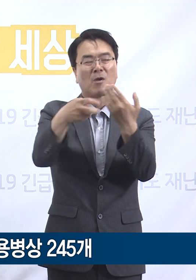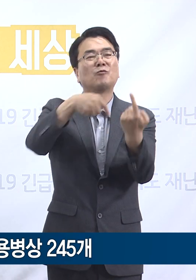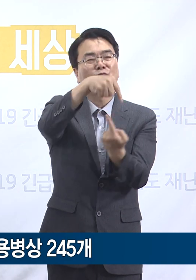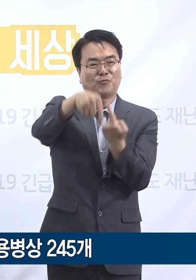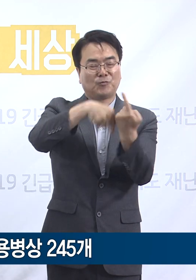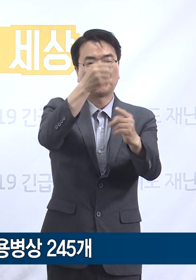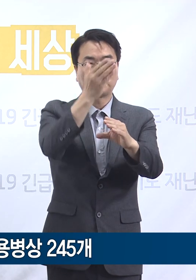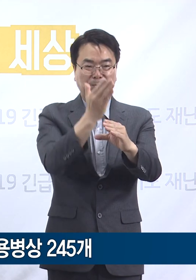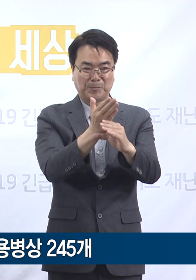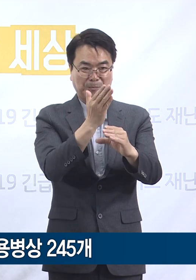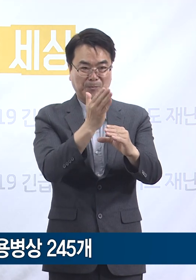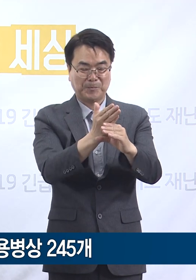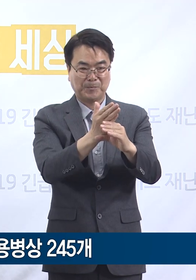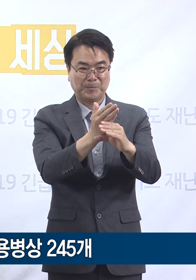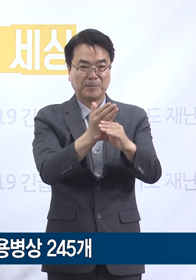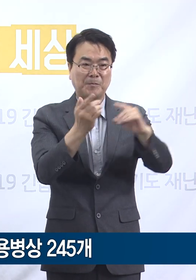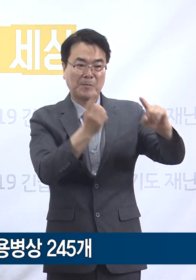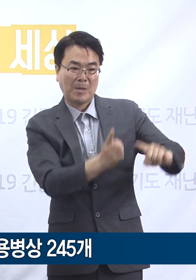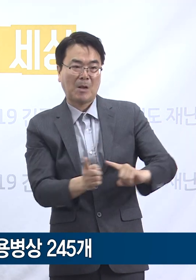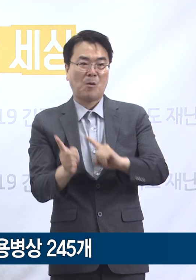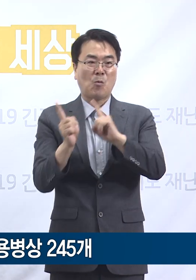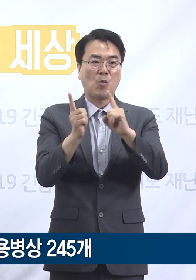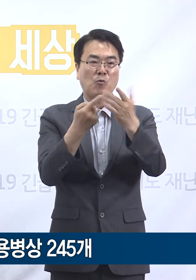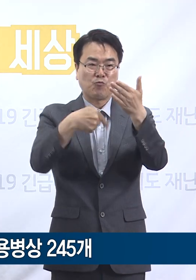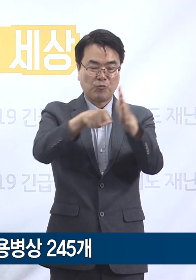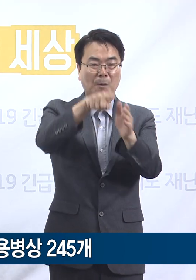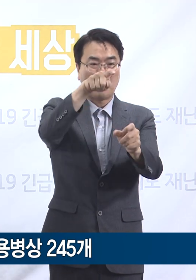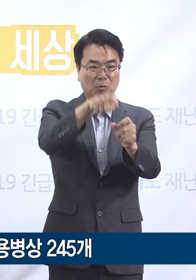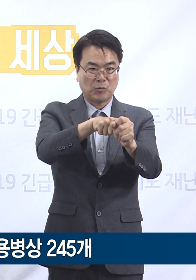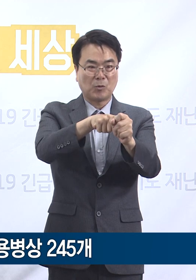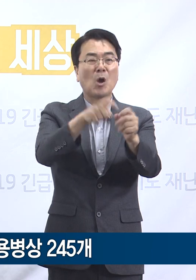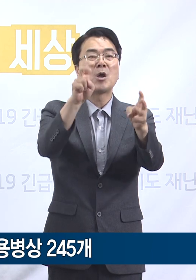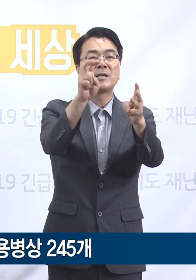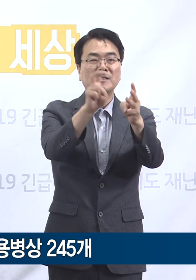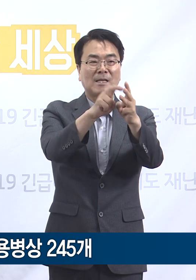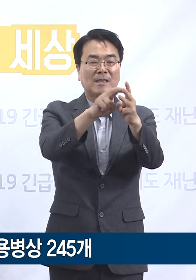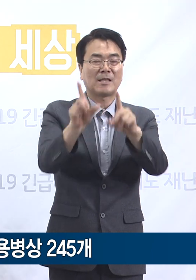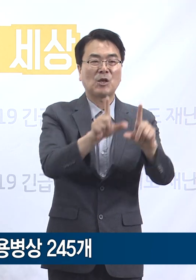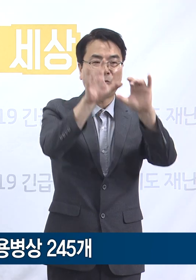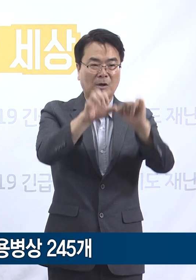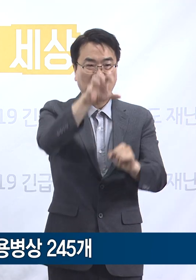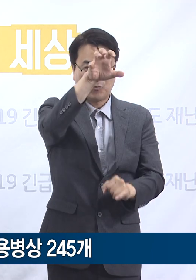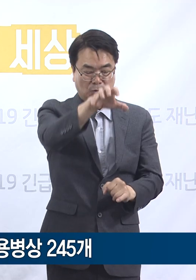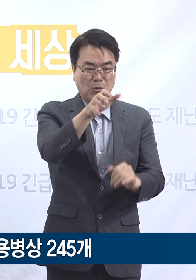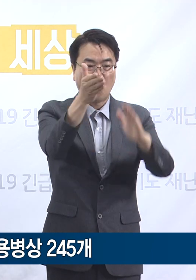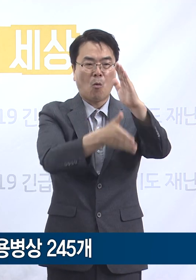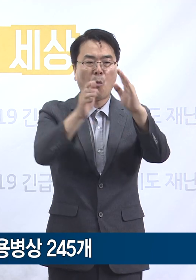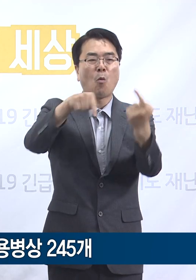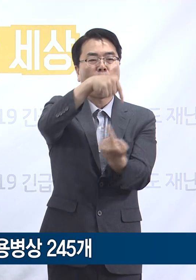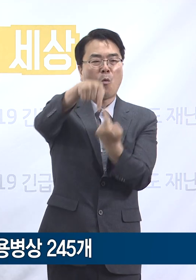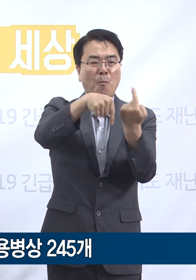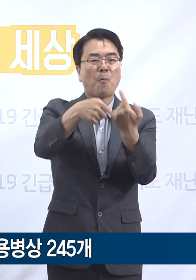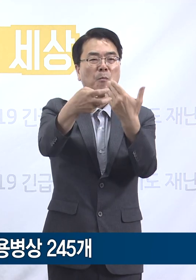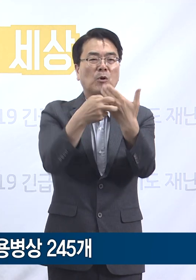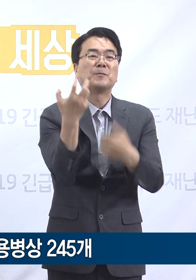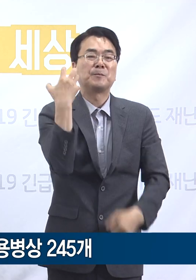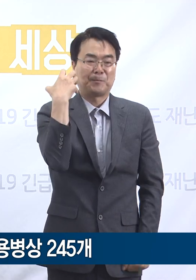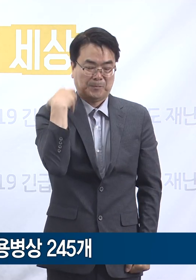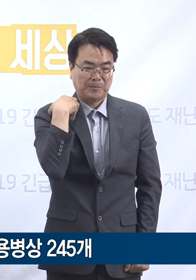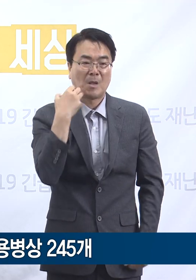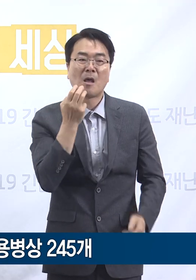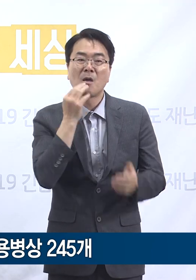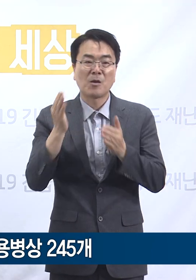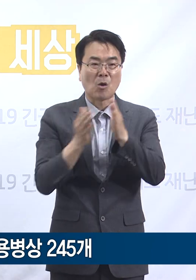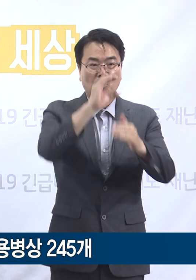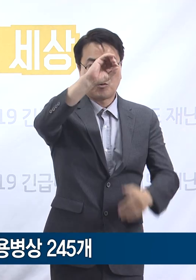32명의 회복환자가 격리 생활 중인 생활치료센터도 경기도의료원이 책임 운영하고 있습니다. 경기도의료원,